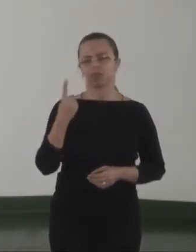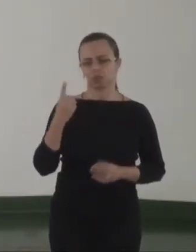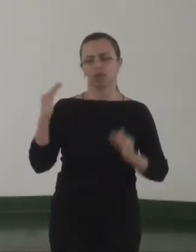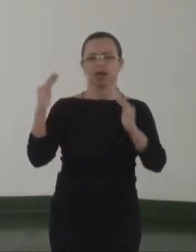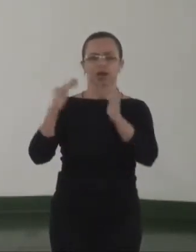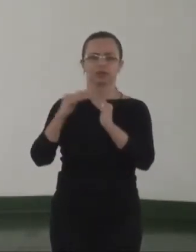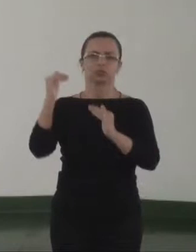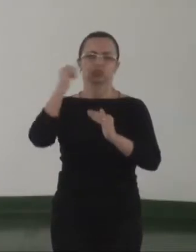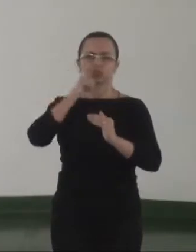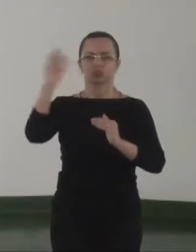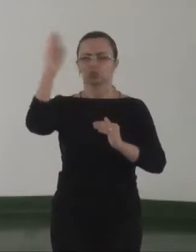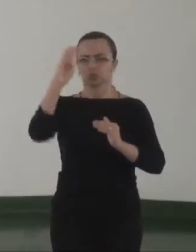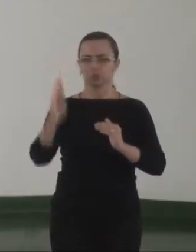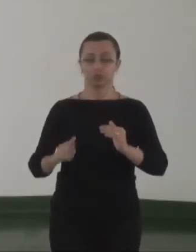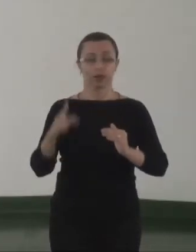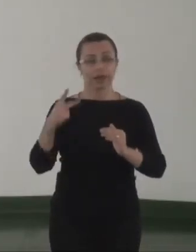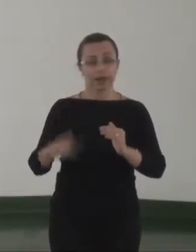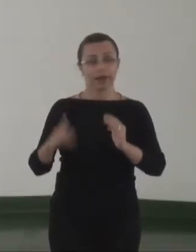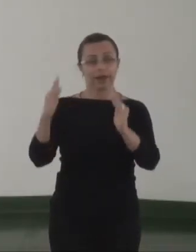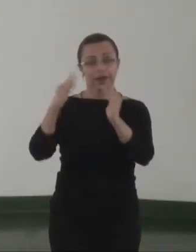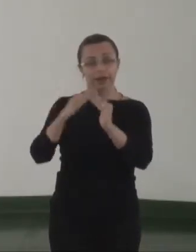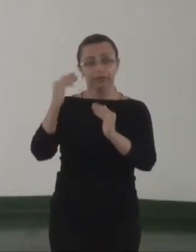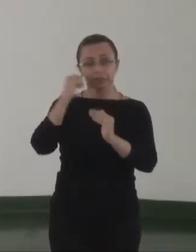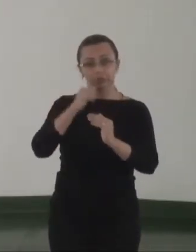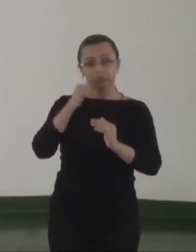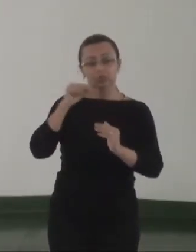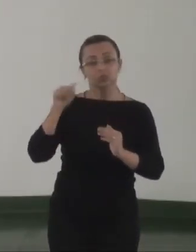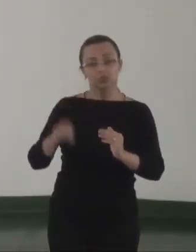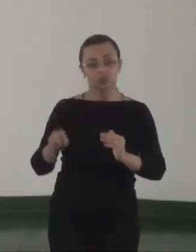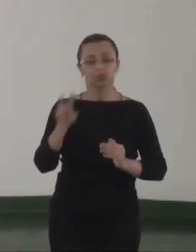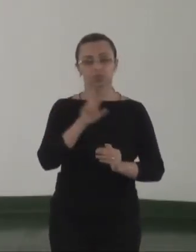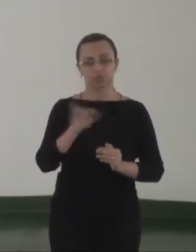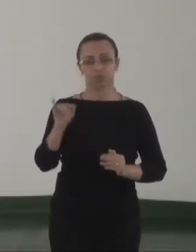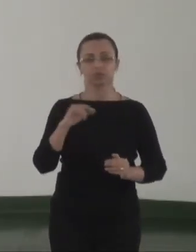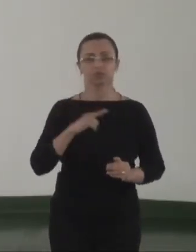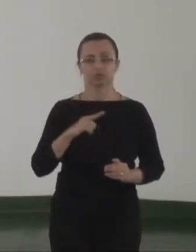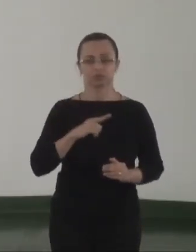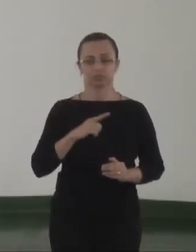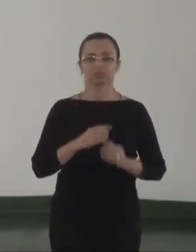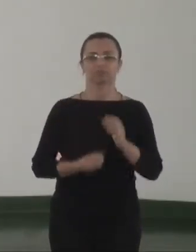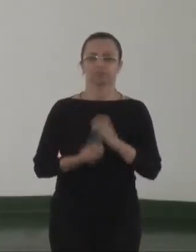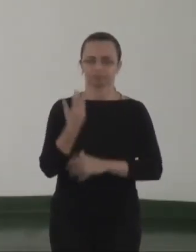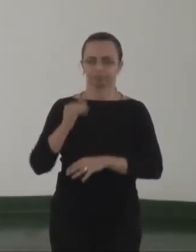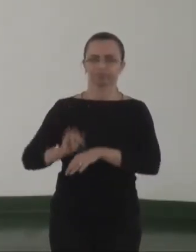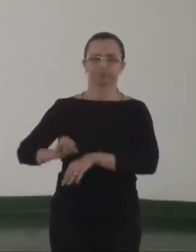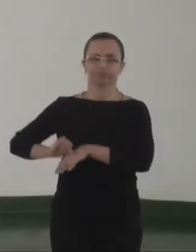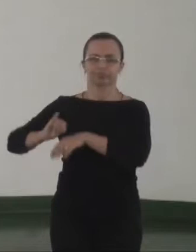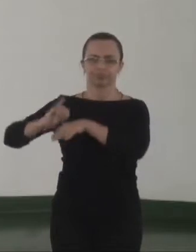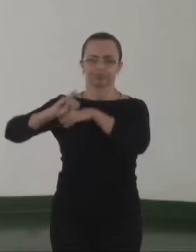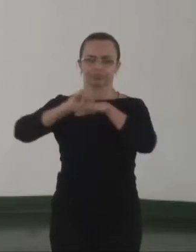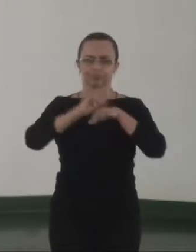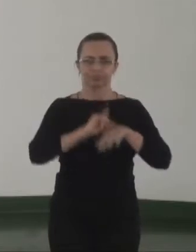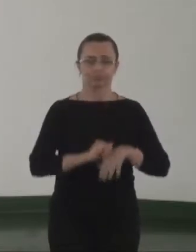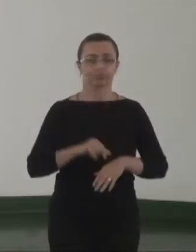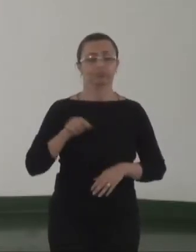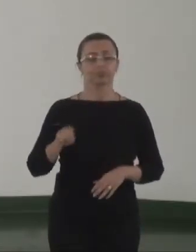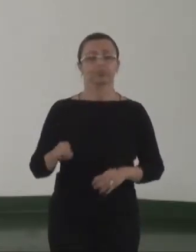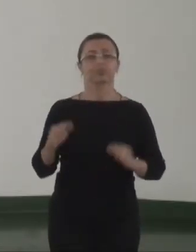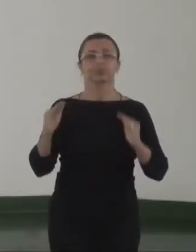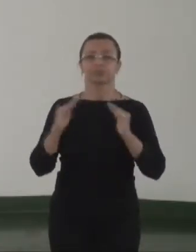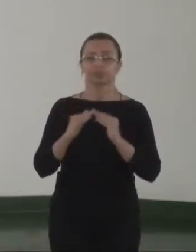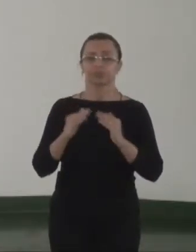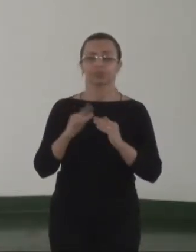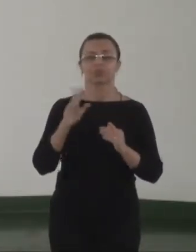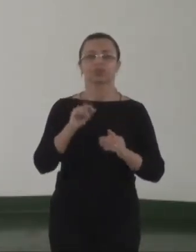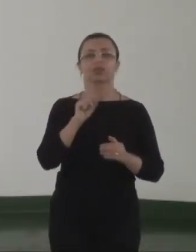Brasileira. Essa Casa da Mulher Brasileira nós teremos em todas as capitais do Brasil. Essa casa